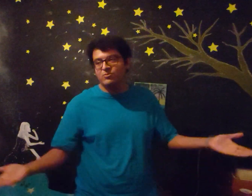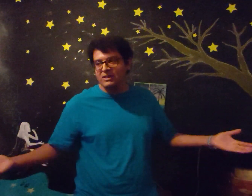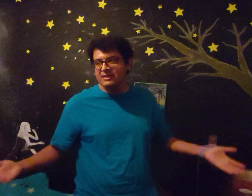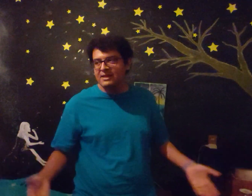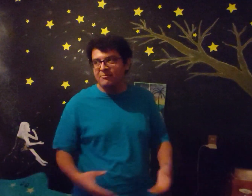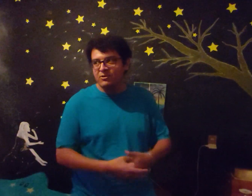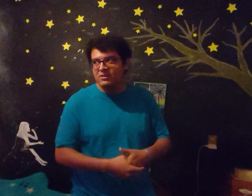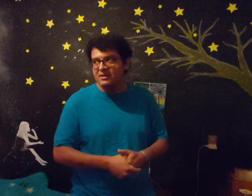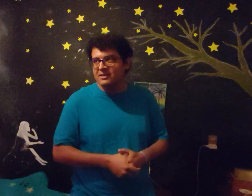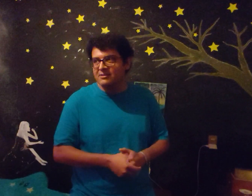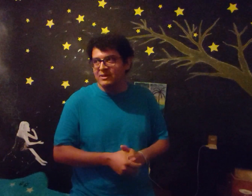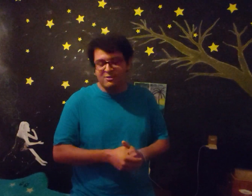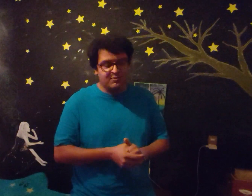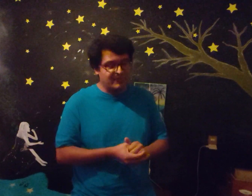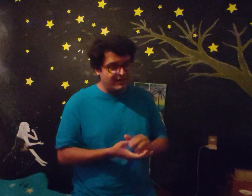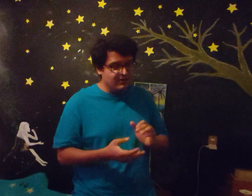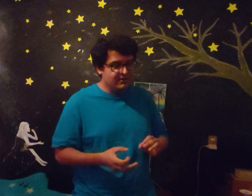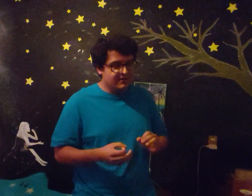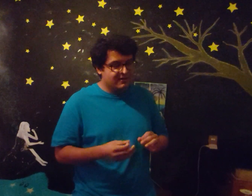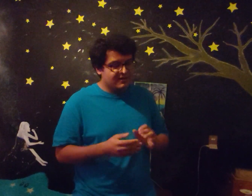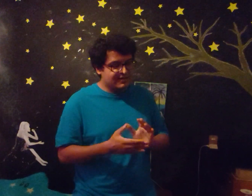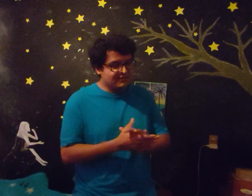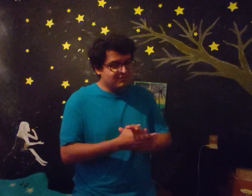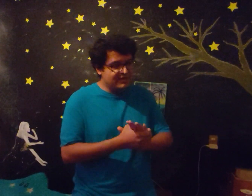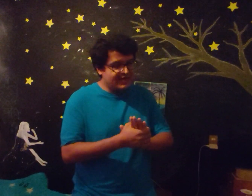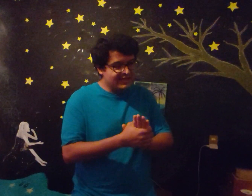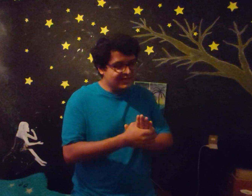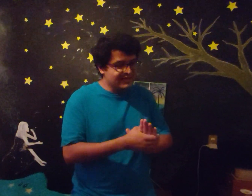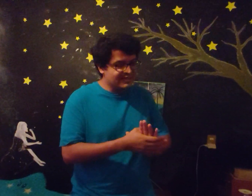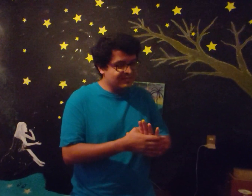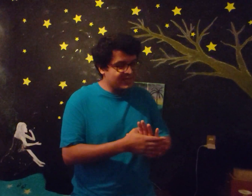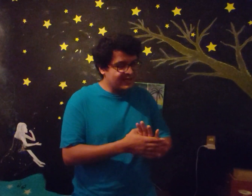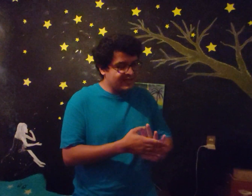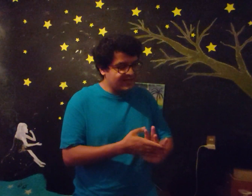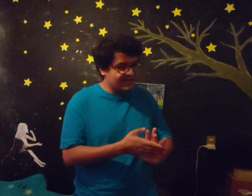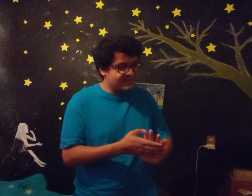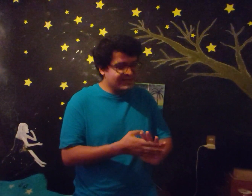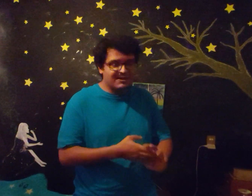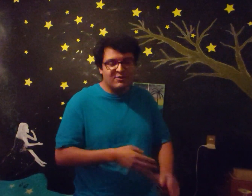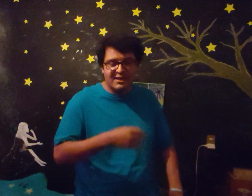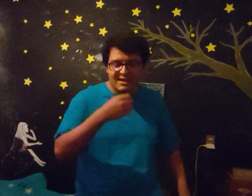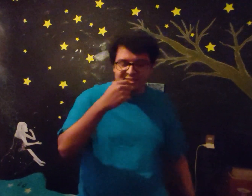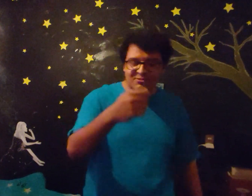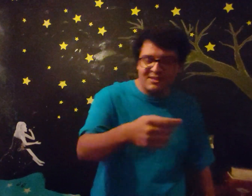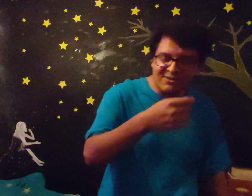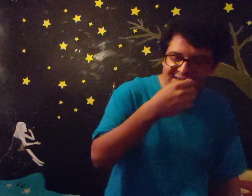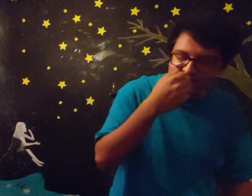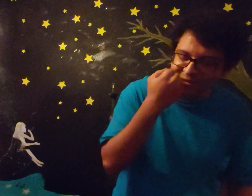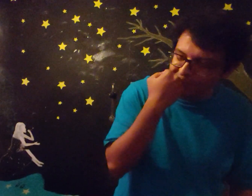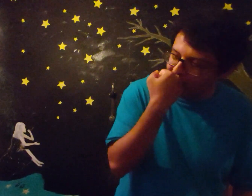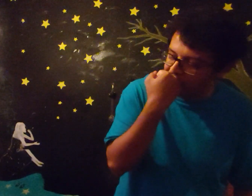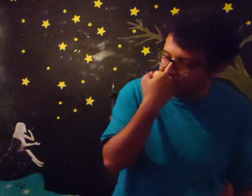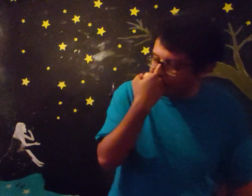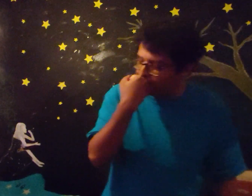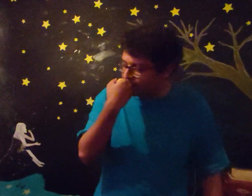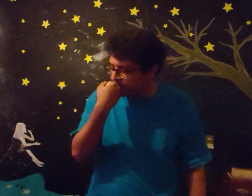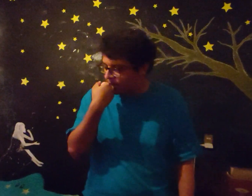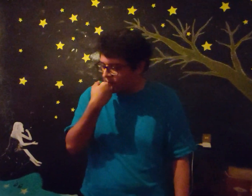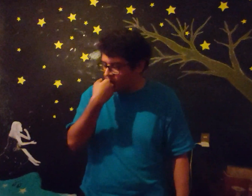puedo hacer nada Porque tiene ese aspecto Pero Hashtag Humildad Y se viene ¿Cuál era la segunda? ¿Regresaría algún